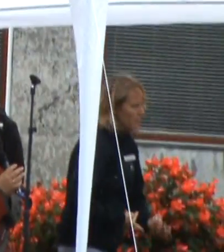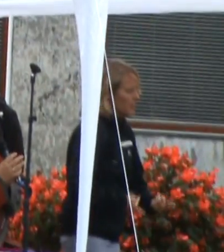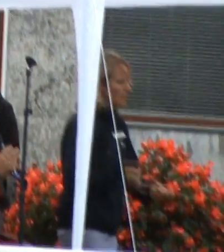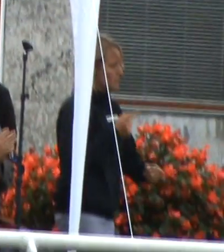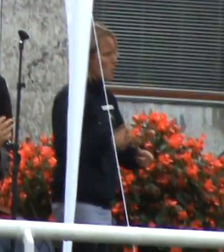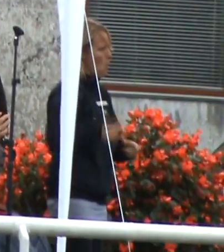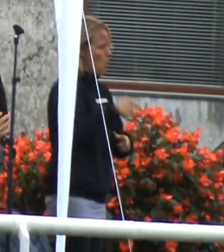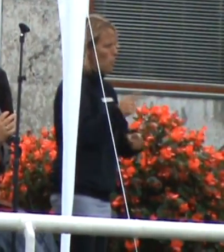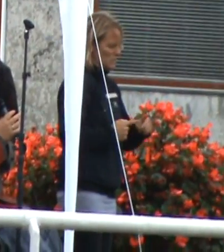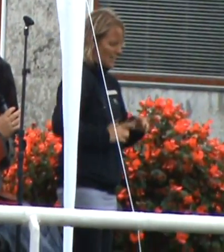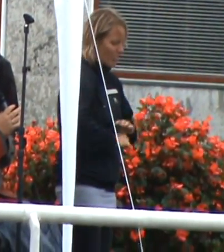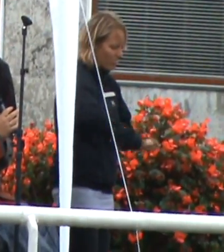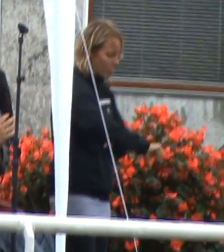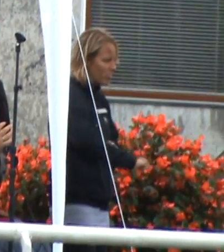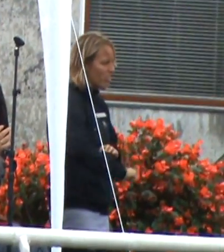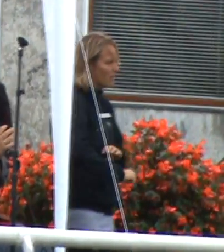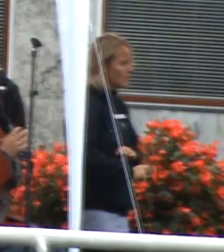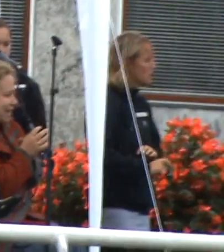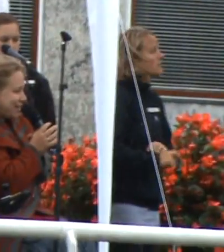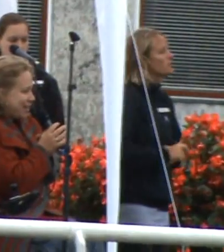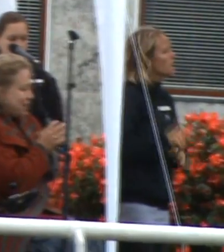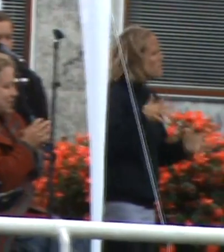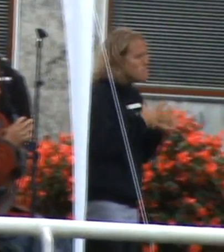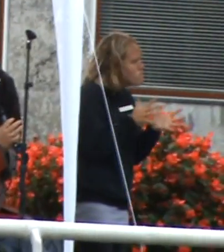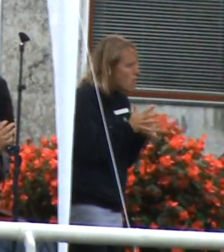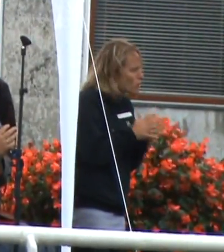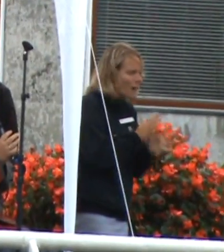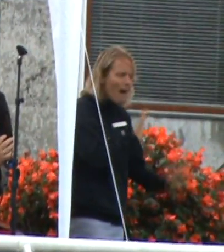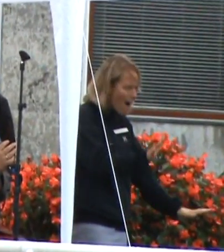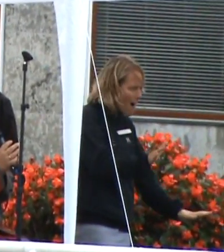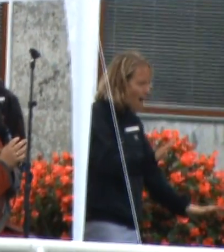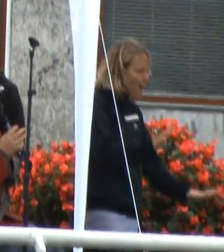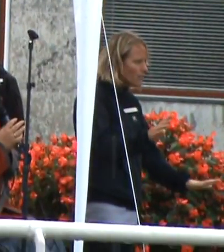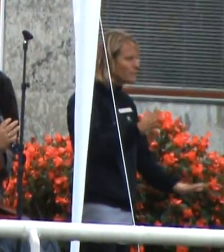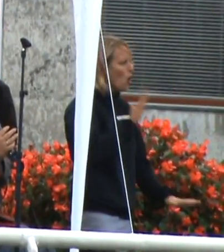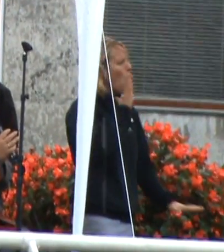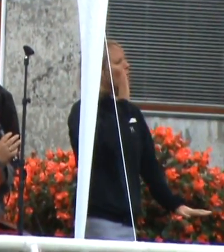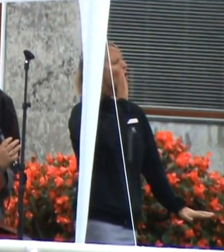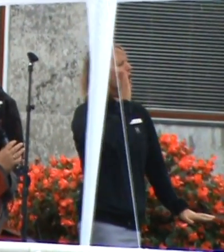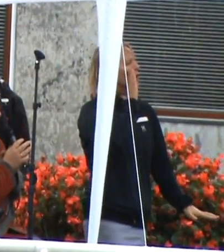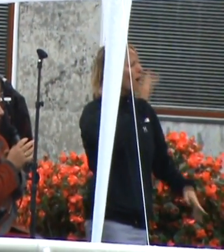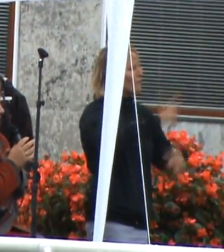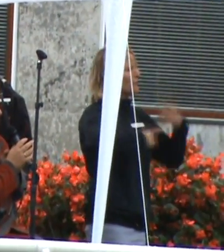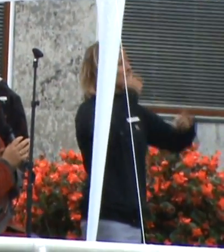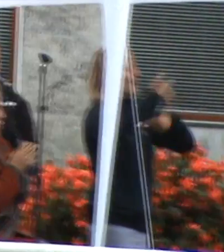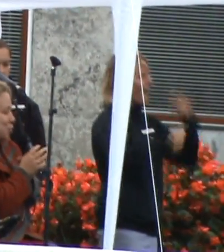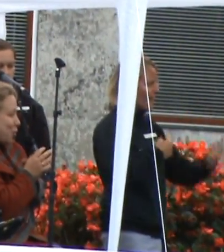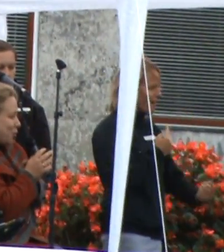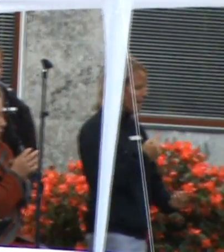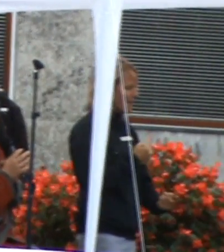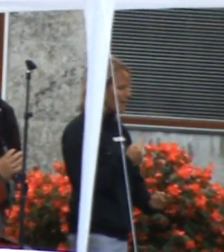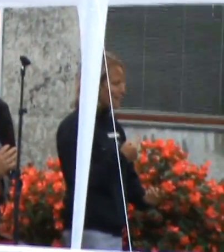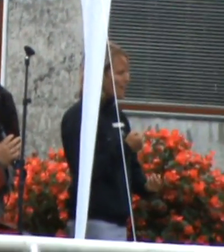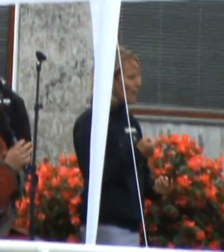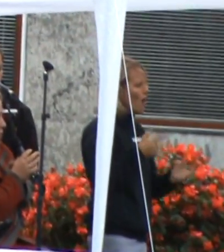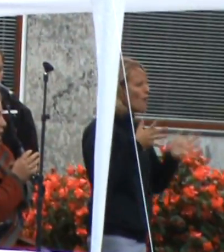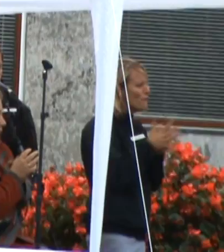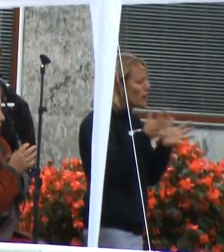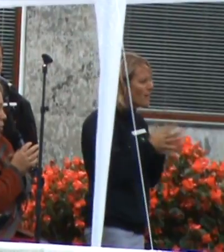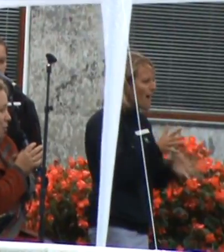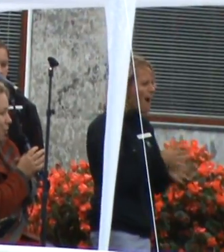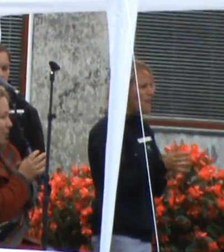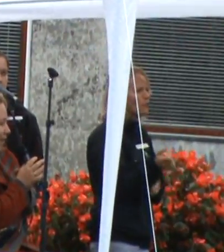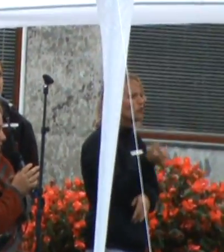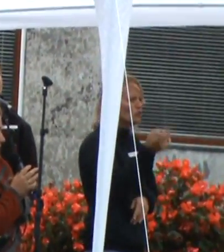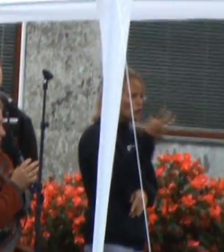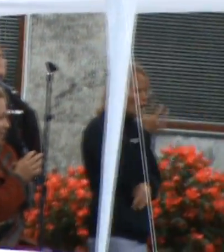vi skal ikke få rådgivning. Vi skal ikke rådgivning højt. Vi skal fortælle. Vi skal forklare. Vi skal få andre til at forstå. Vi skal få